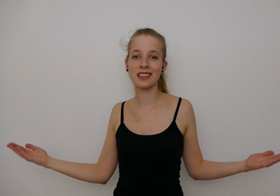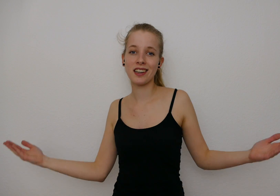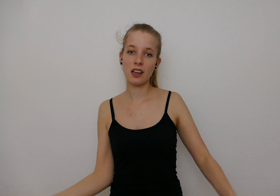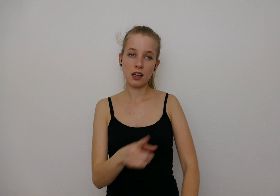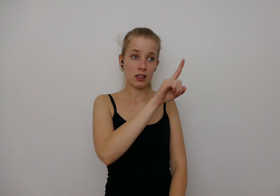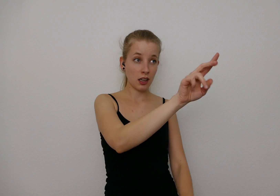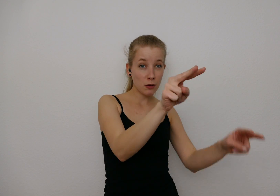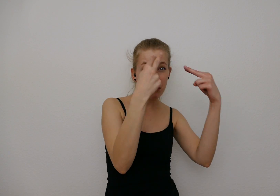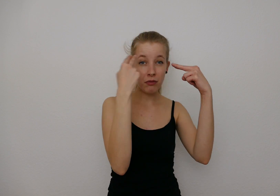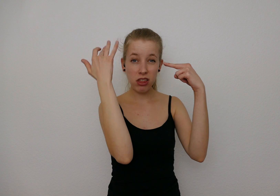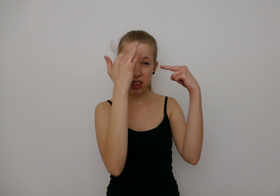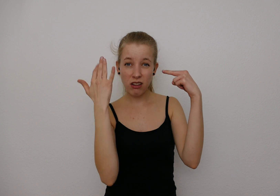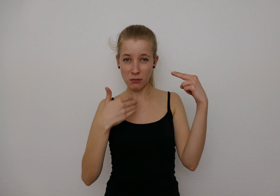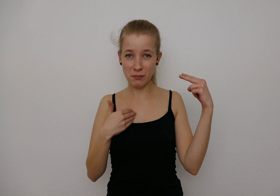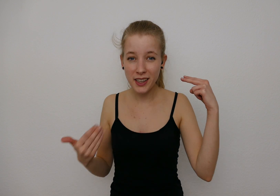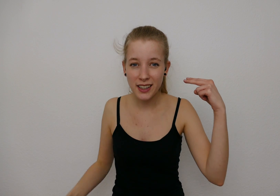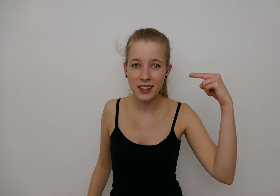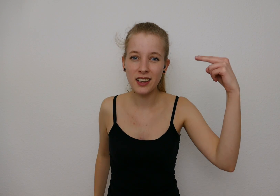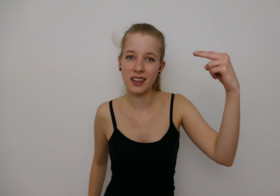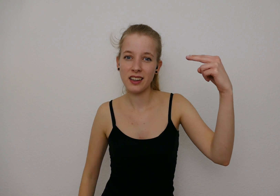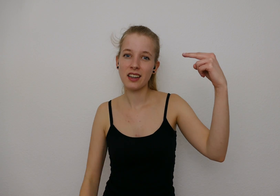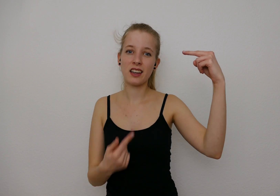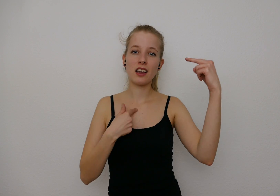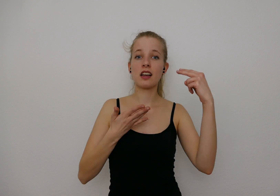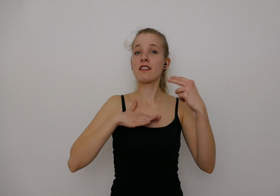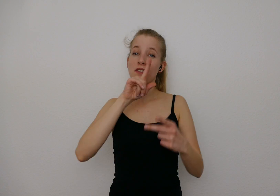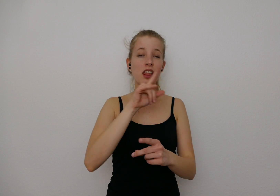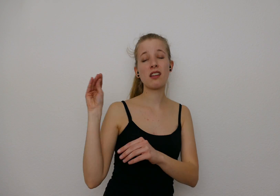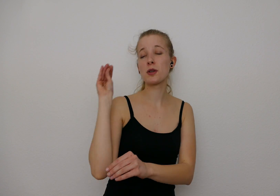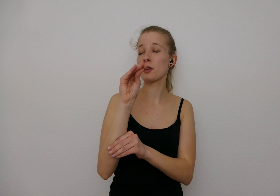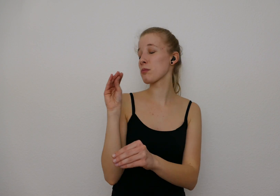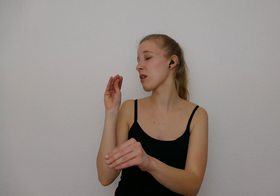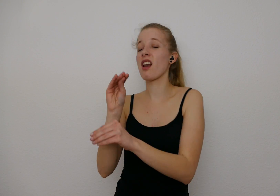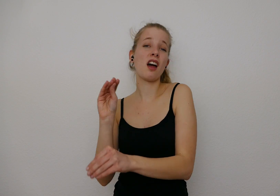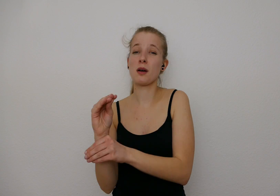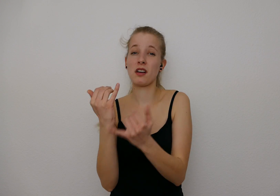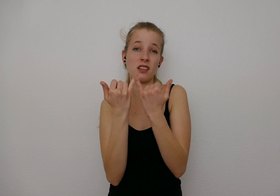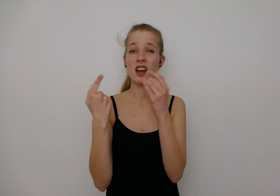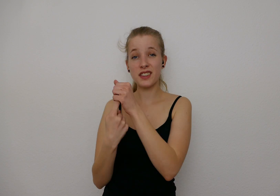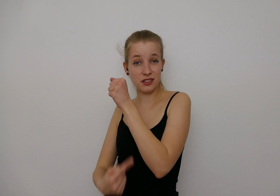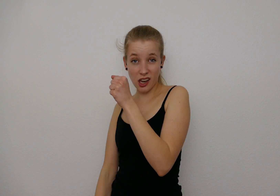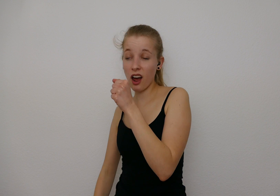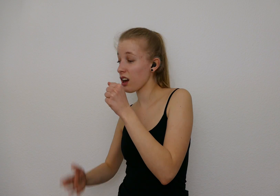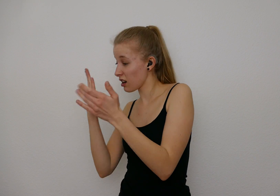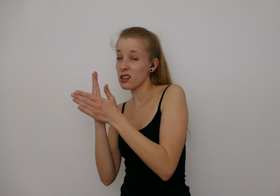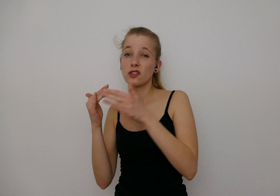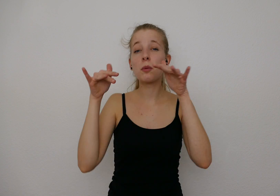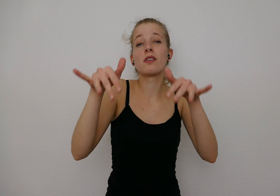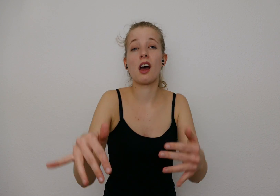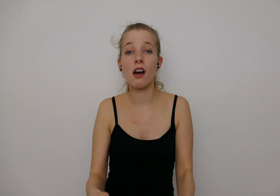Deine Blicke verwirren mich, Baby Ich will dich nicht belabern, wie die Versager, die schon mal da